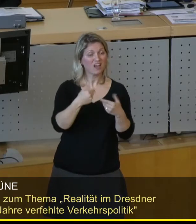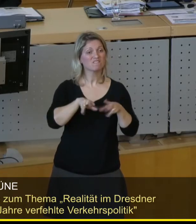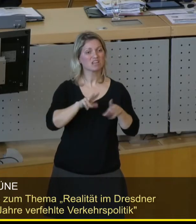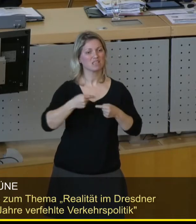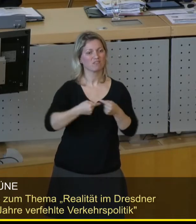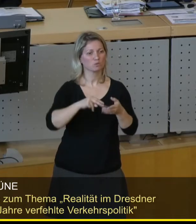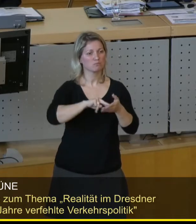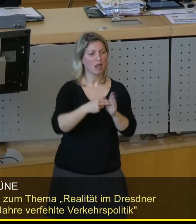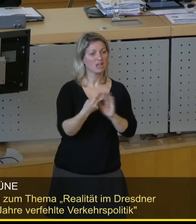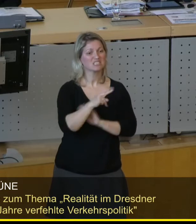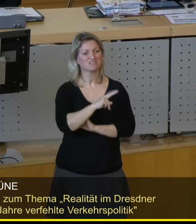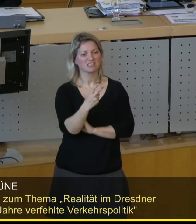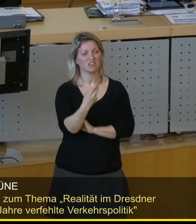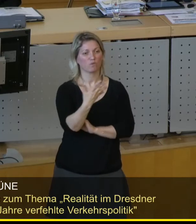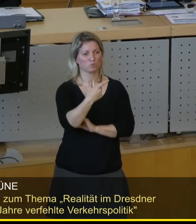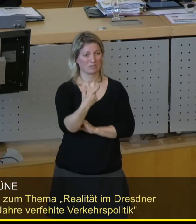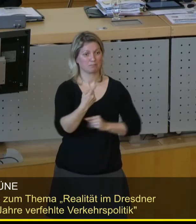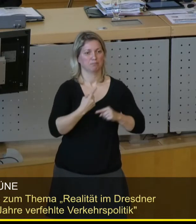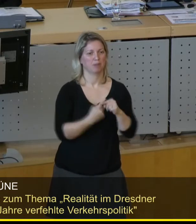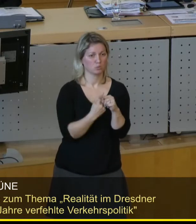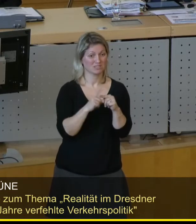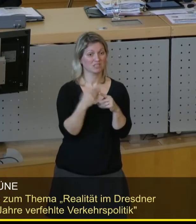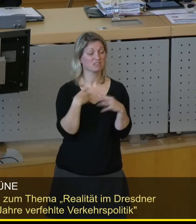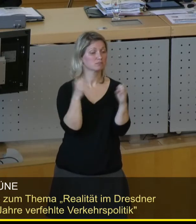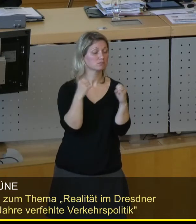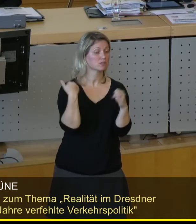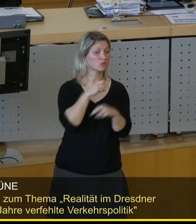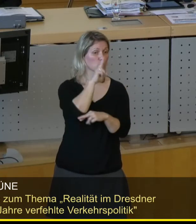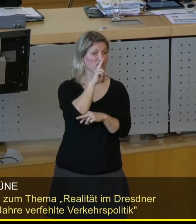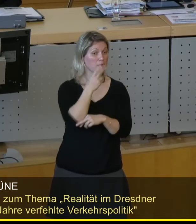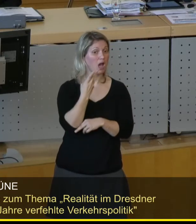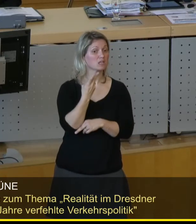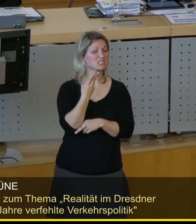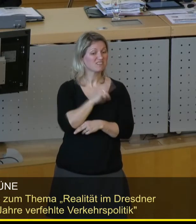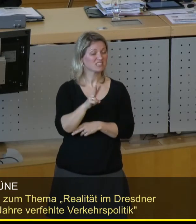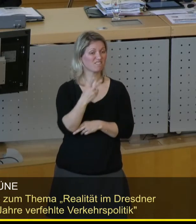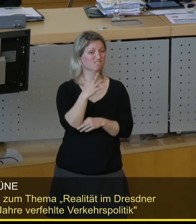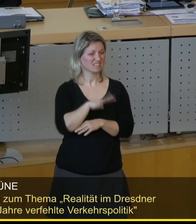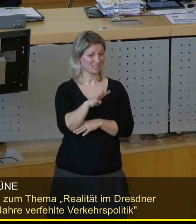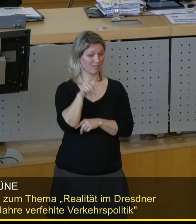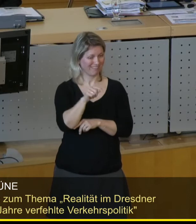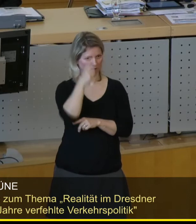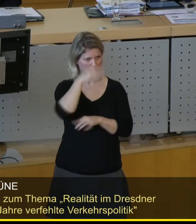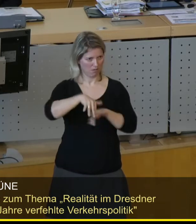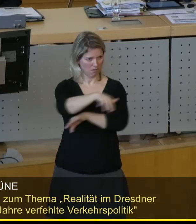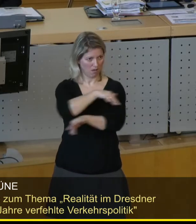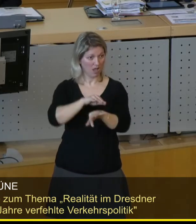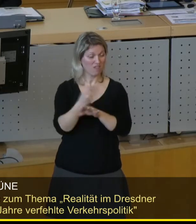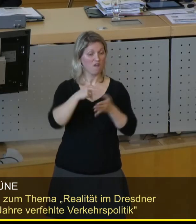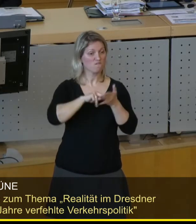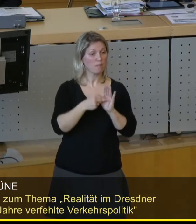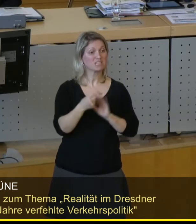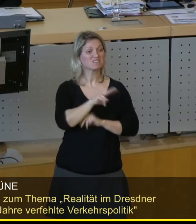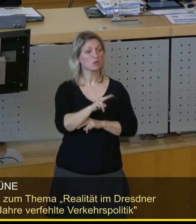2025+. Der wurde beschlossen im November 2014 hier im Rat. Der wurde vorbereitet von 2009 bis